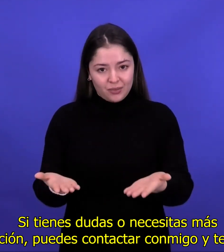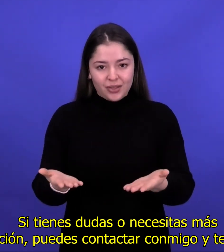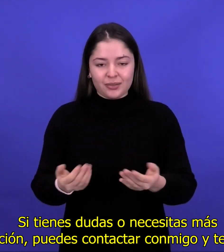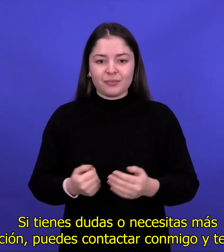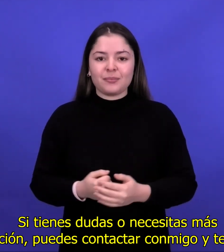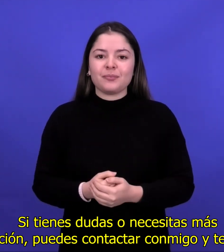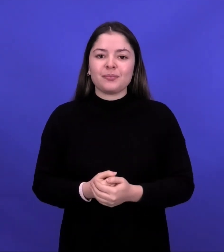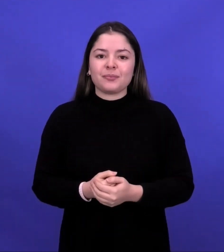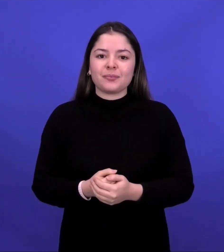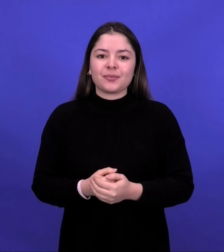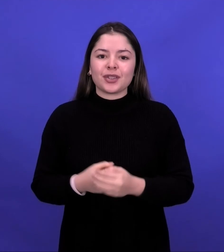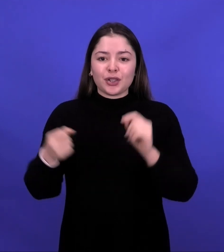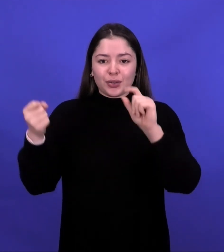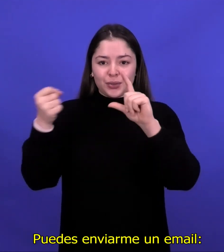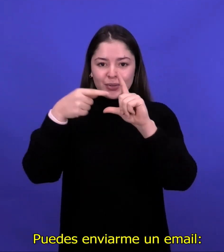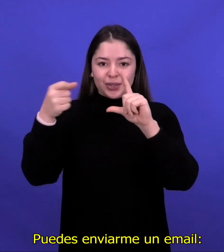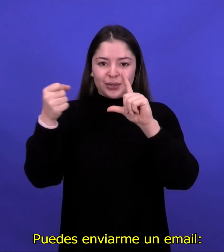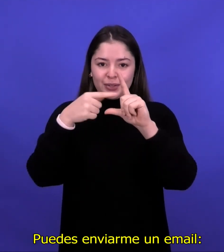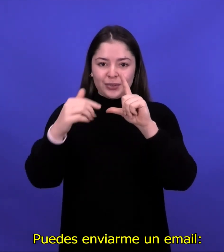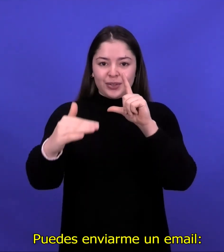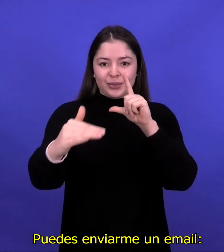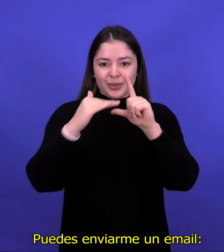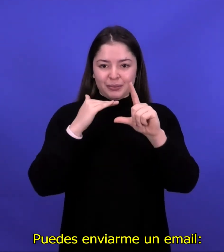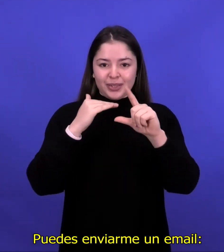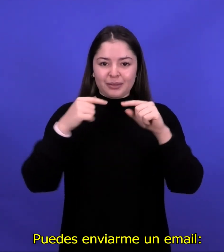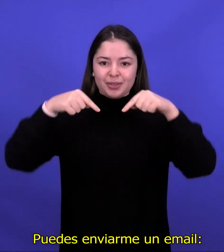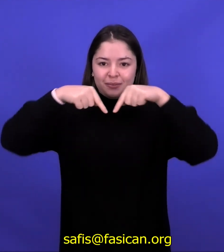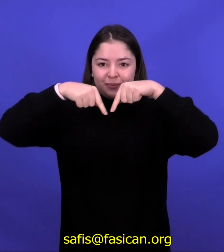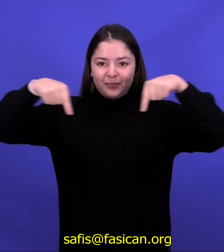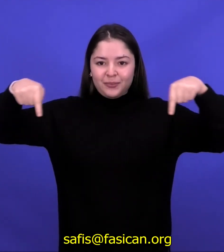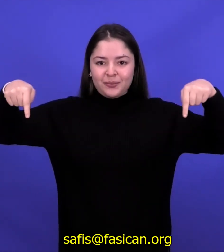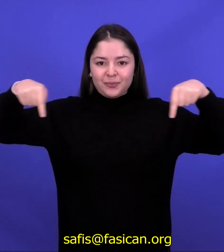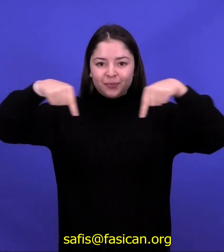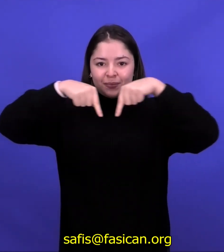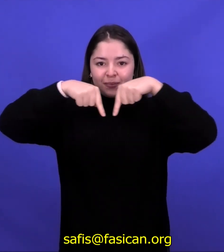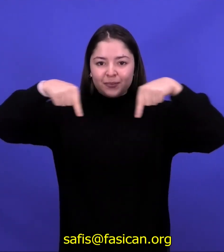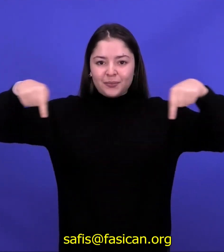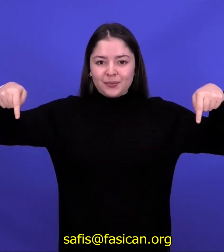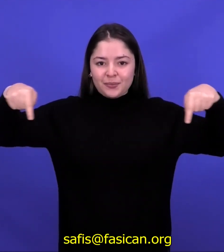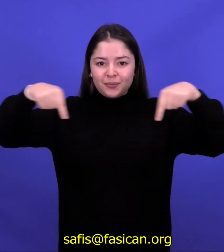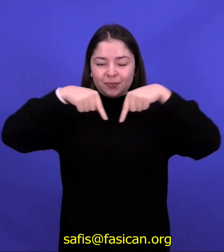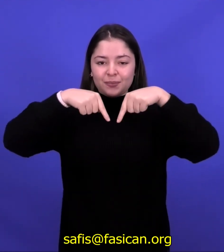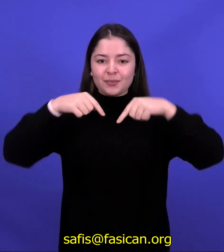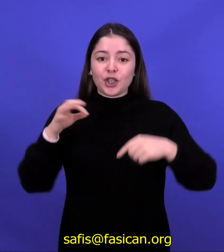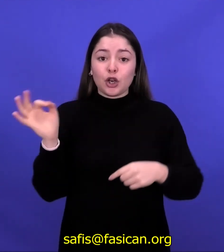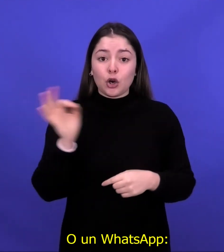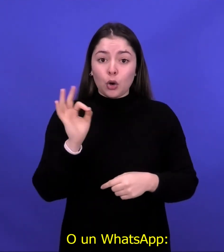Puedes enviarme un email o un WhatsApp.